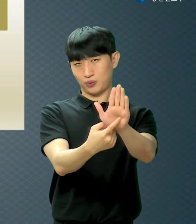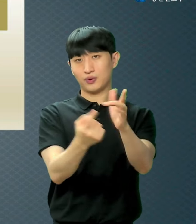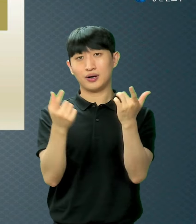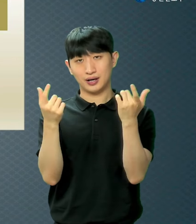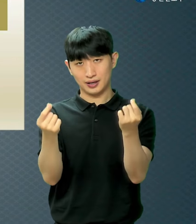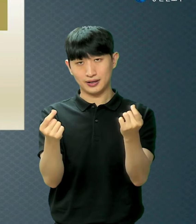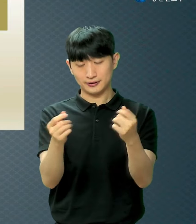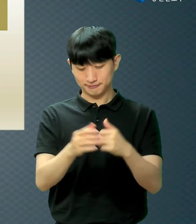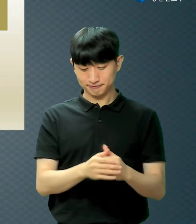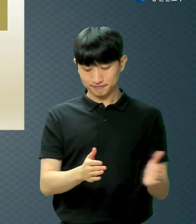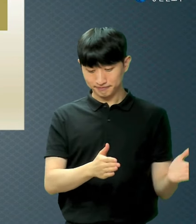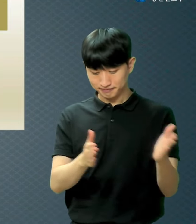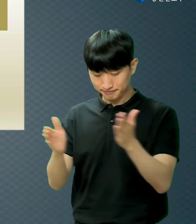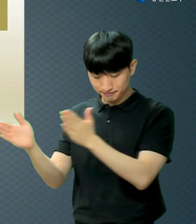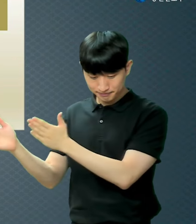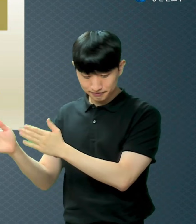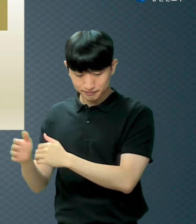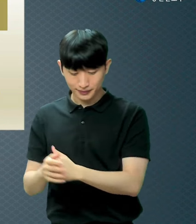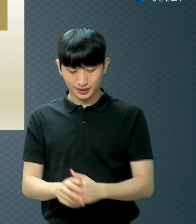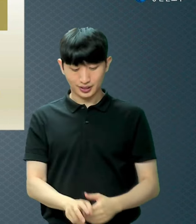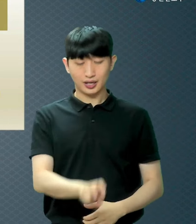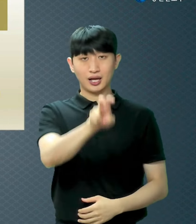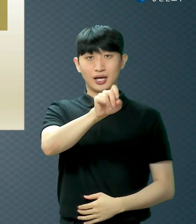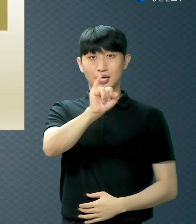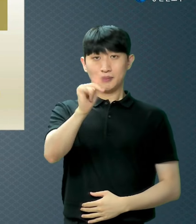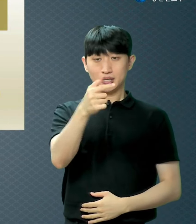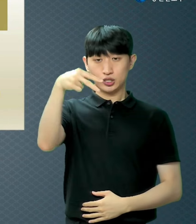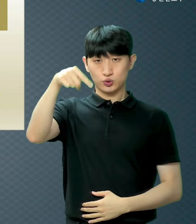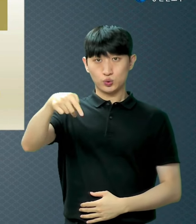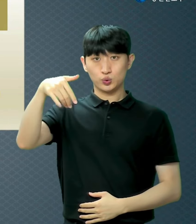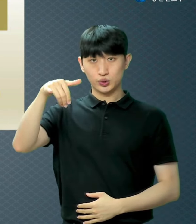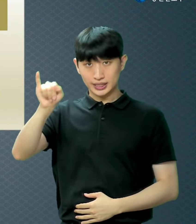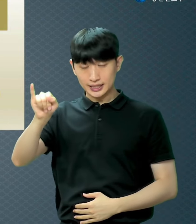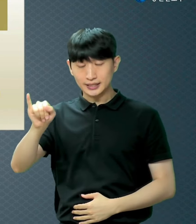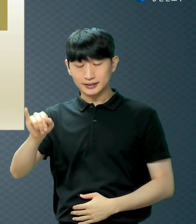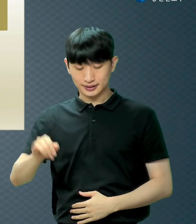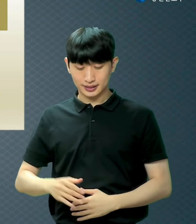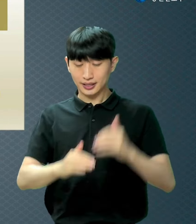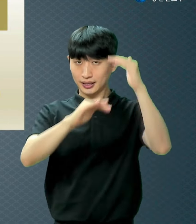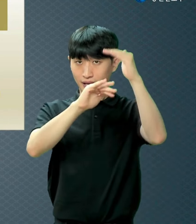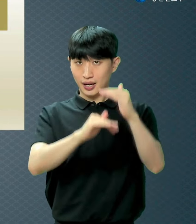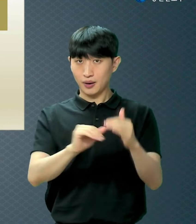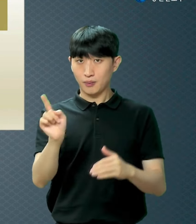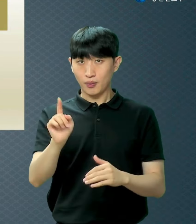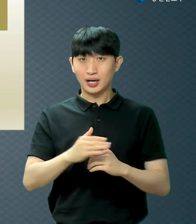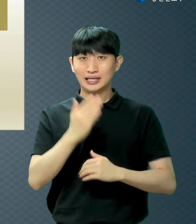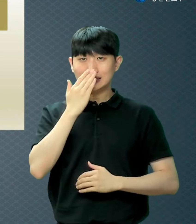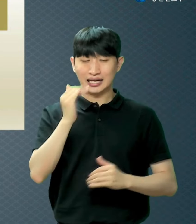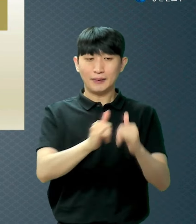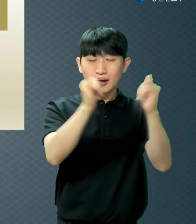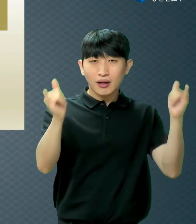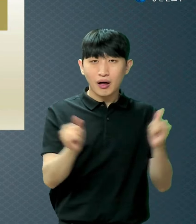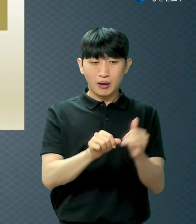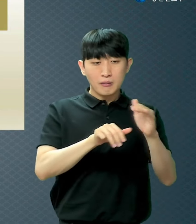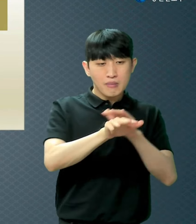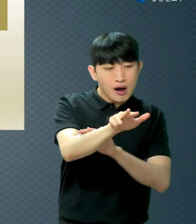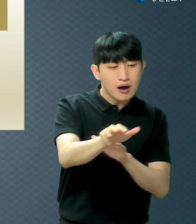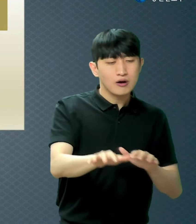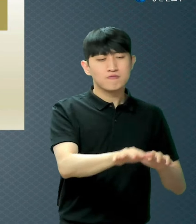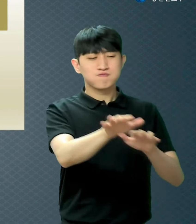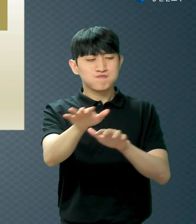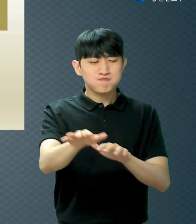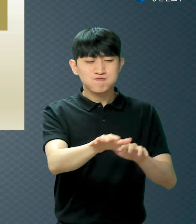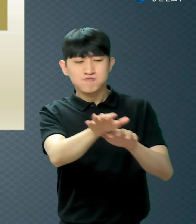사람들이 광야 생활을 하는데 너무 힘들어요 물도 없죠